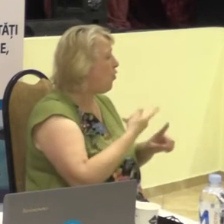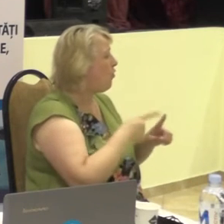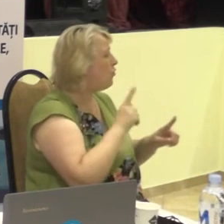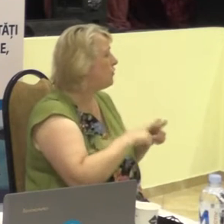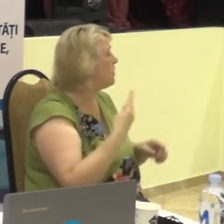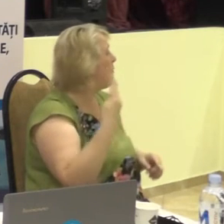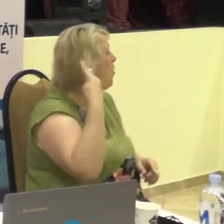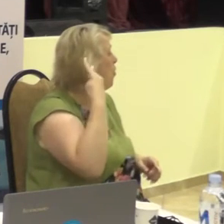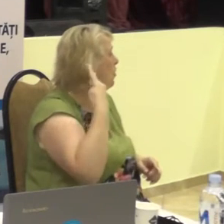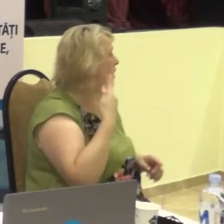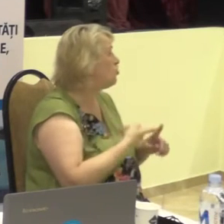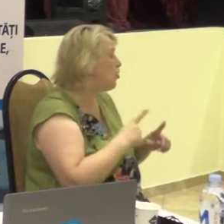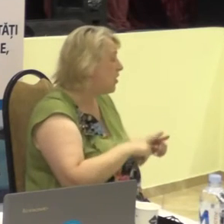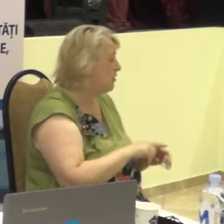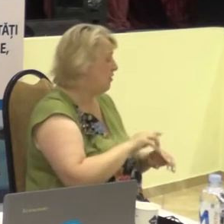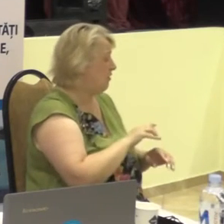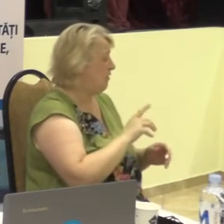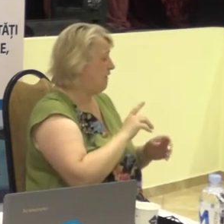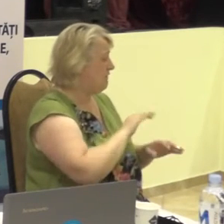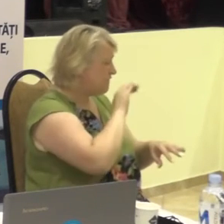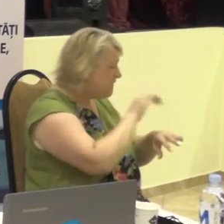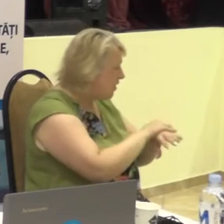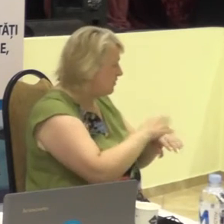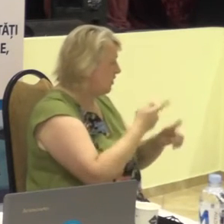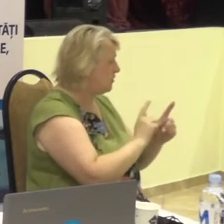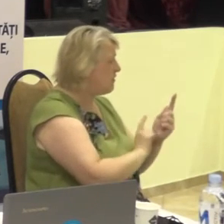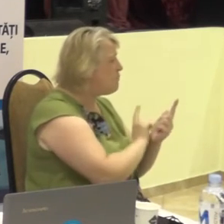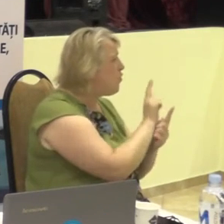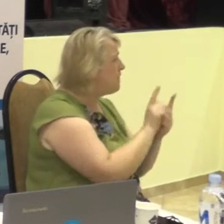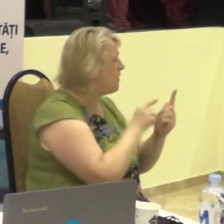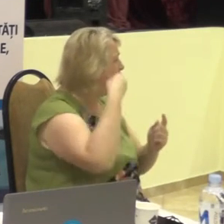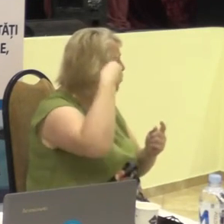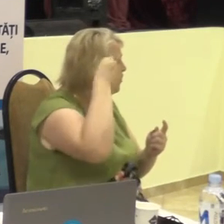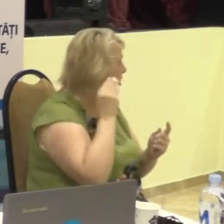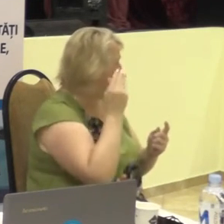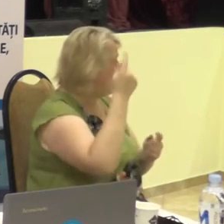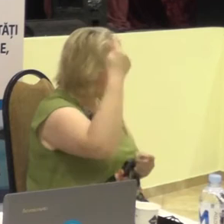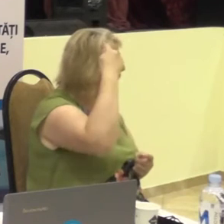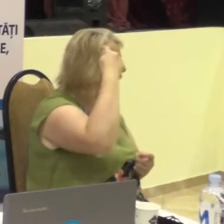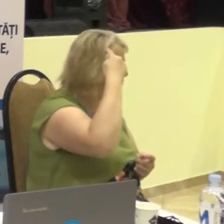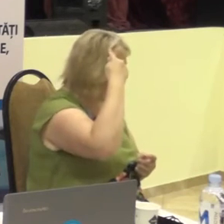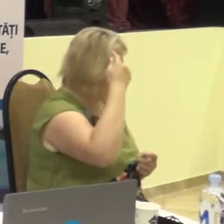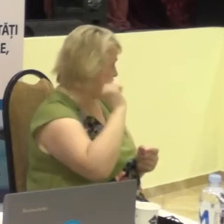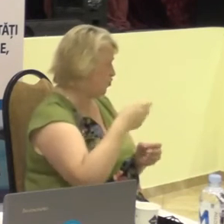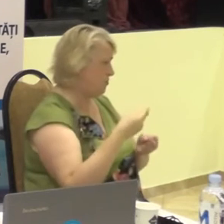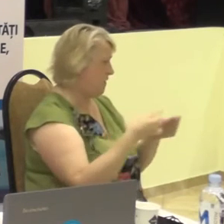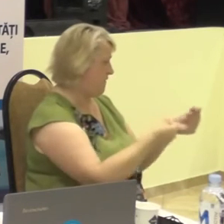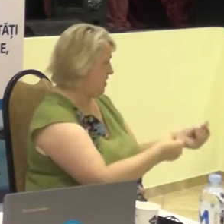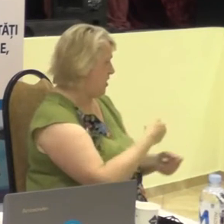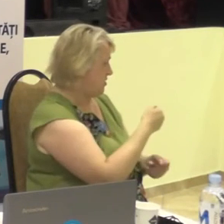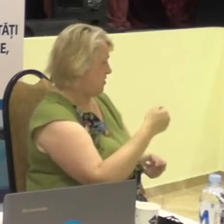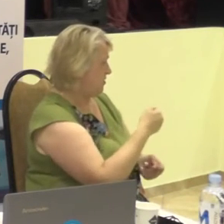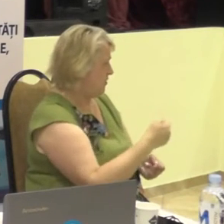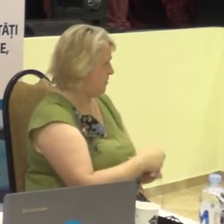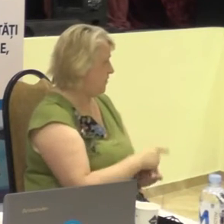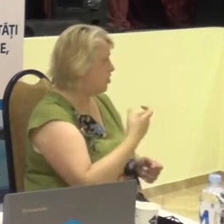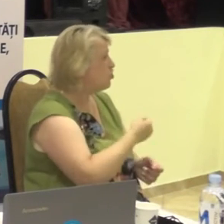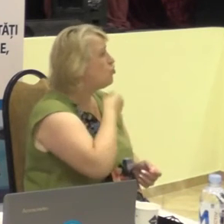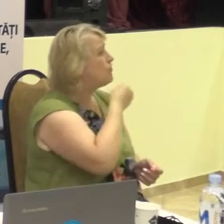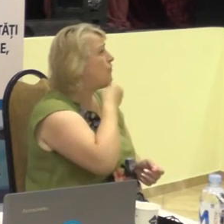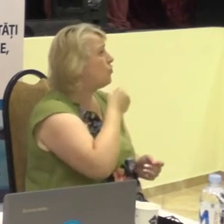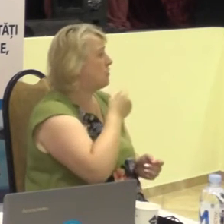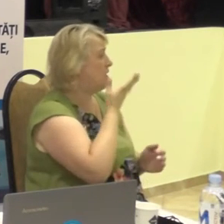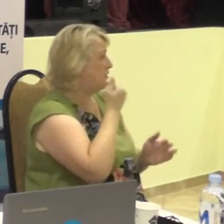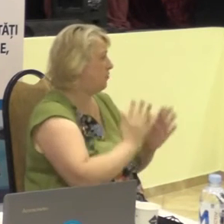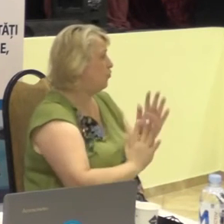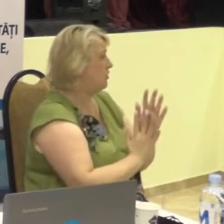a urechii, a capului copilului și cu vârsta cât